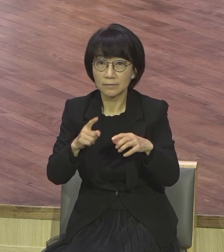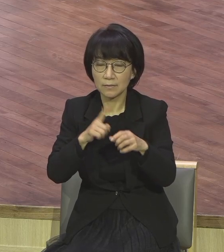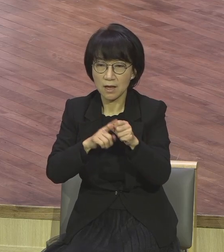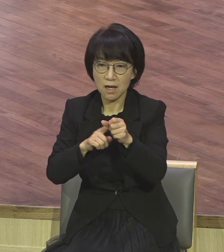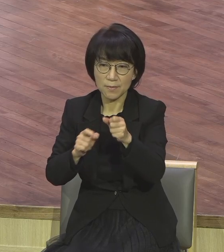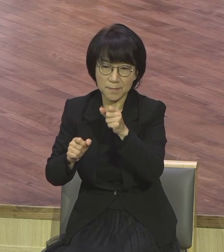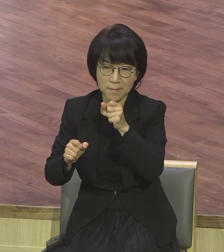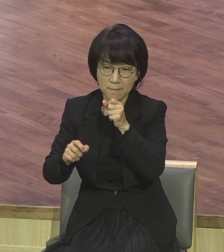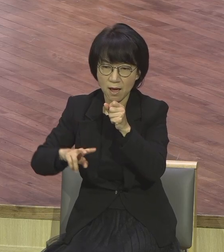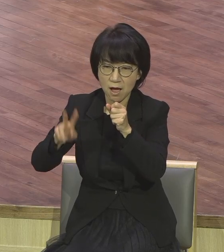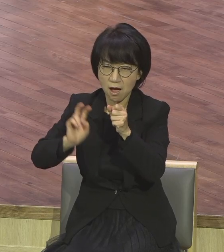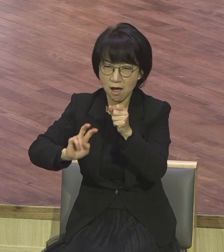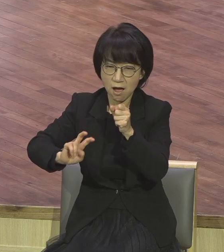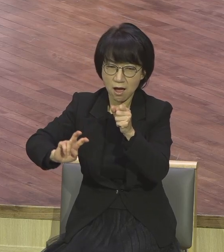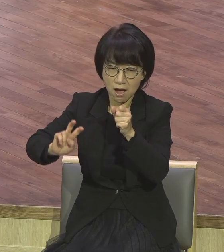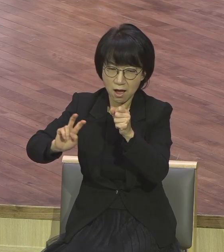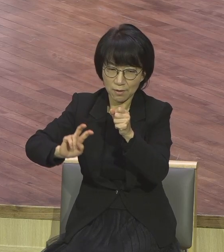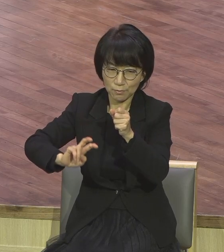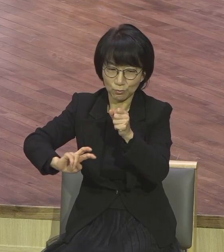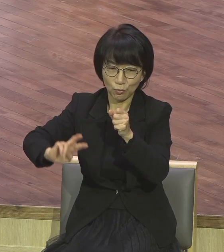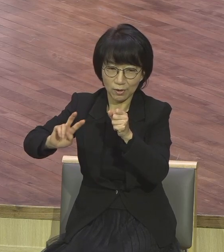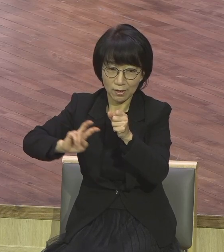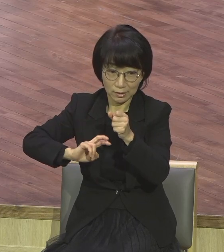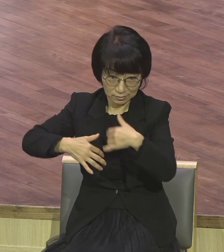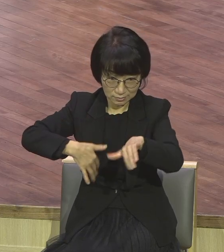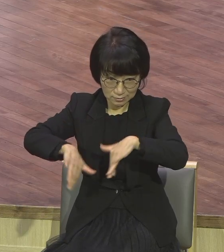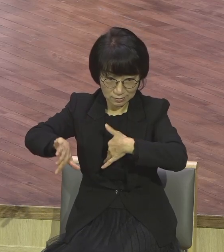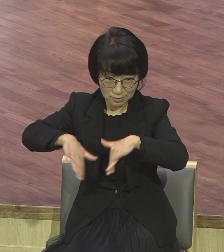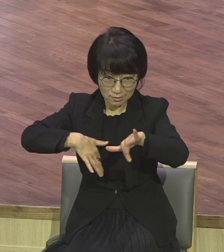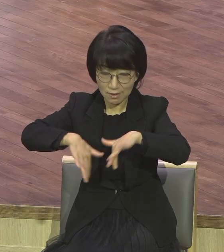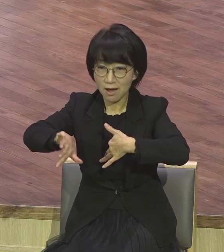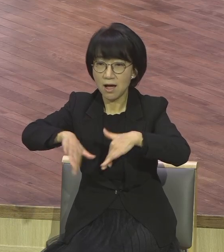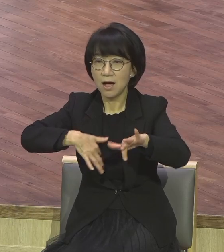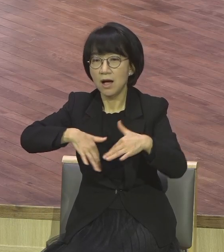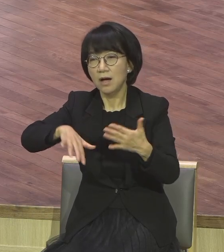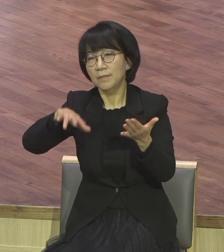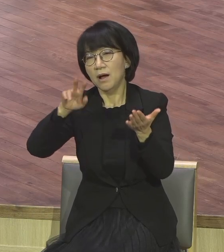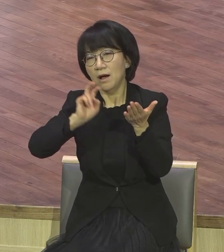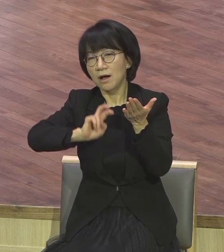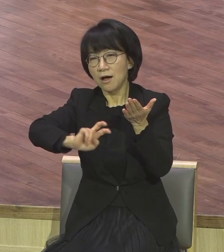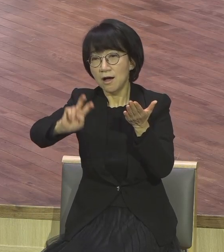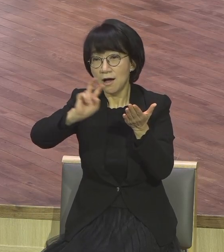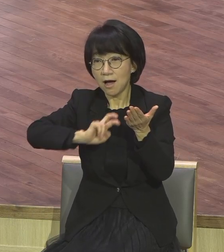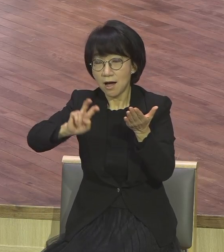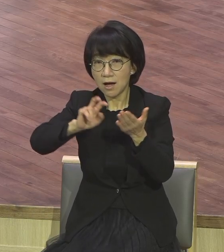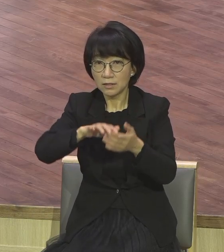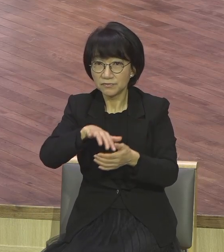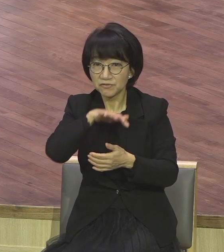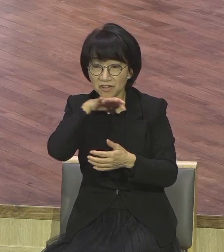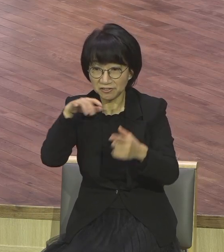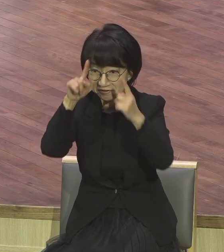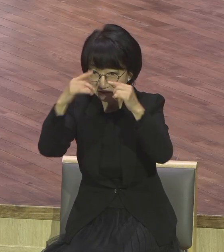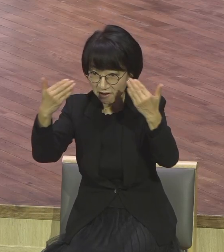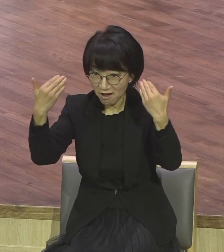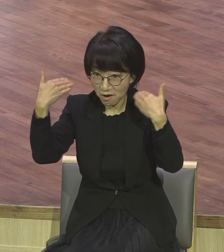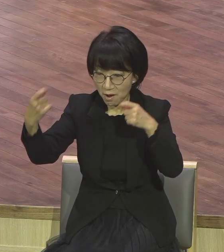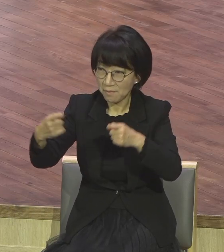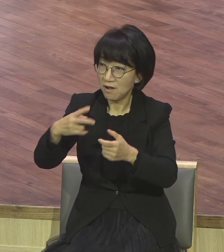그랬어요 내가 그거 듣고 잘 부르더라고 연대 앞에서 이대 앞에 부른 것도 한번 봤어 내가 보니까 잘 부르더라고 평소에 더 잘